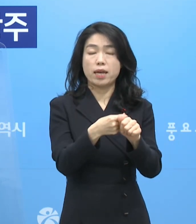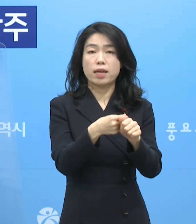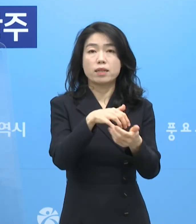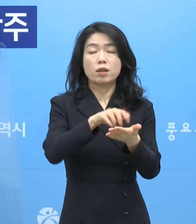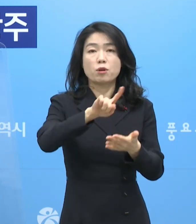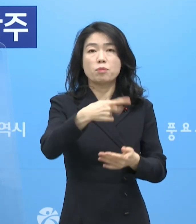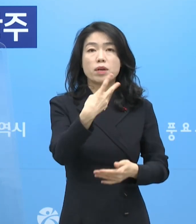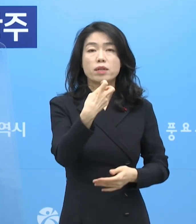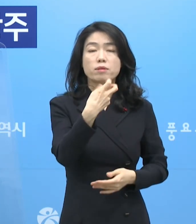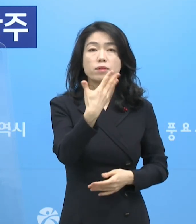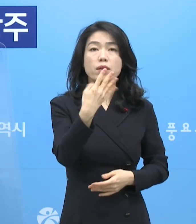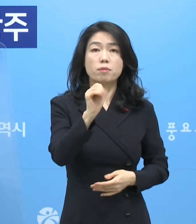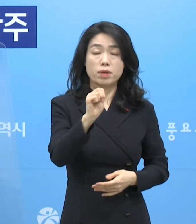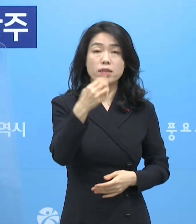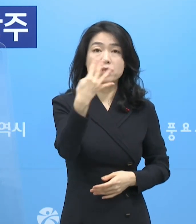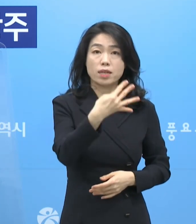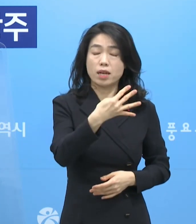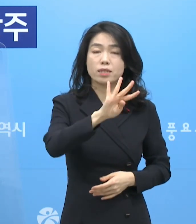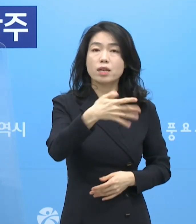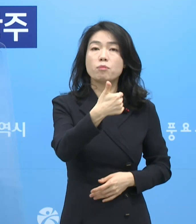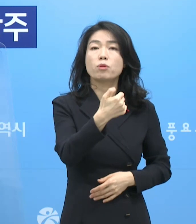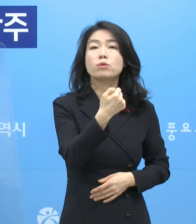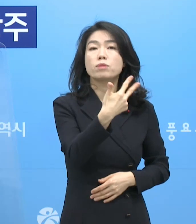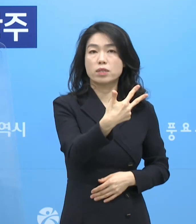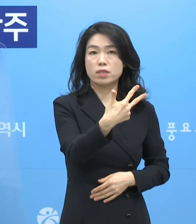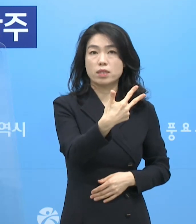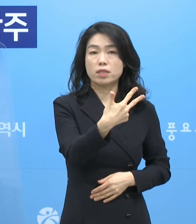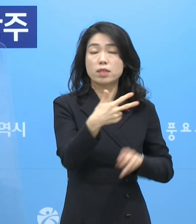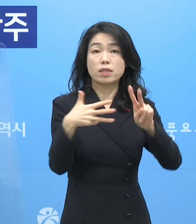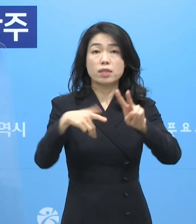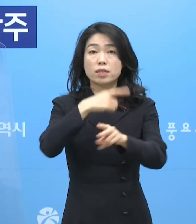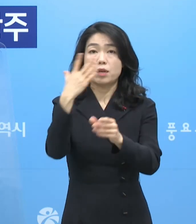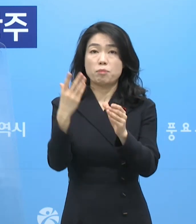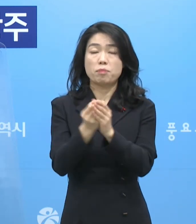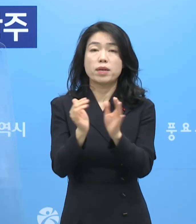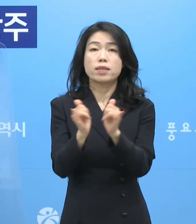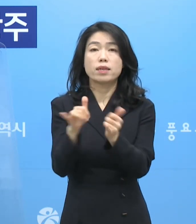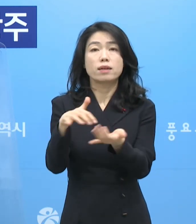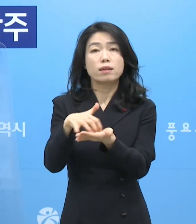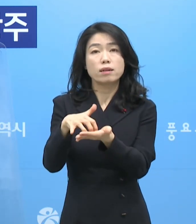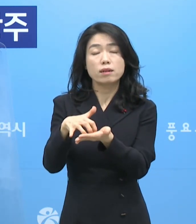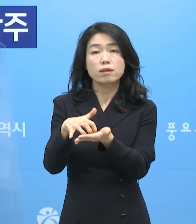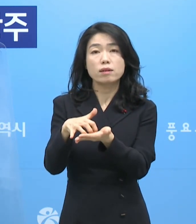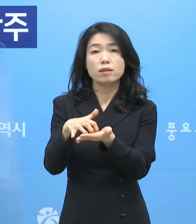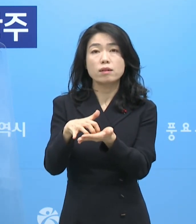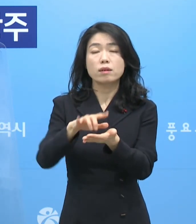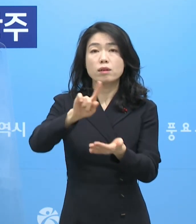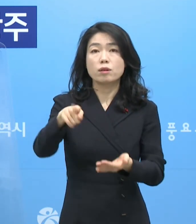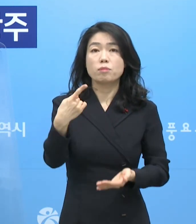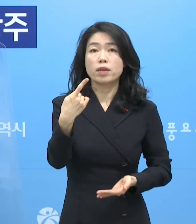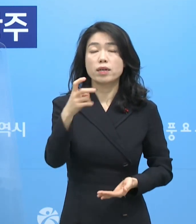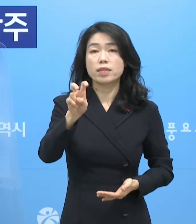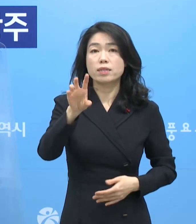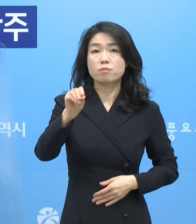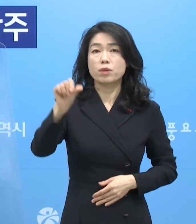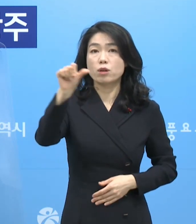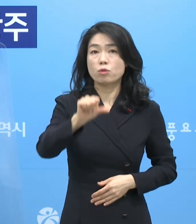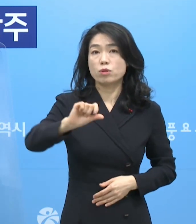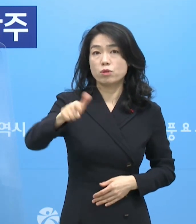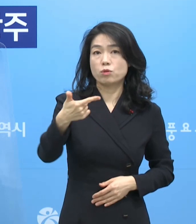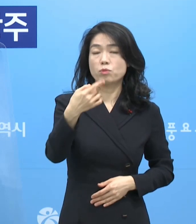124만 4,457명이며 2차 접종까지 완료하신 분은 120만 5